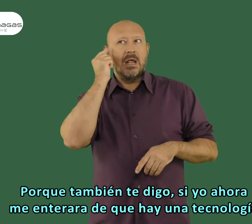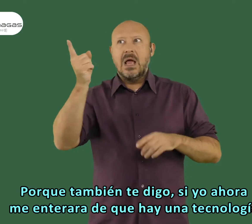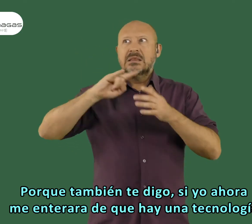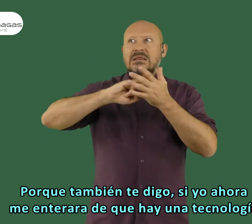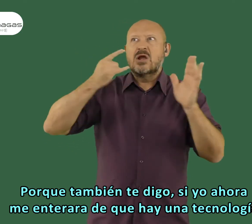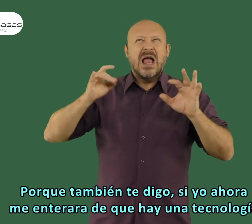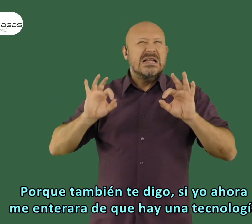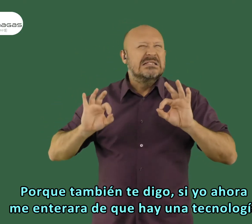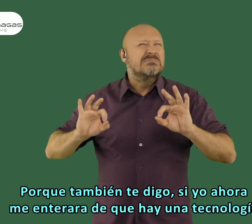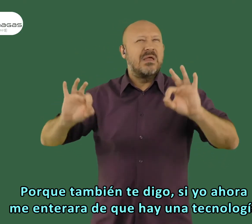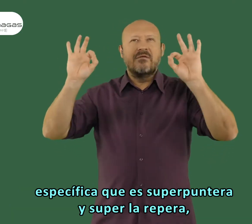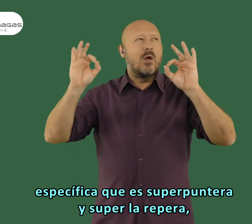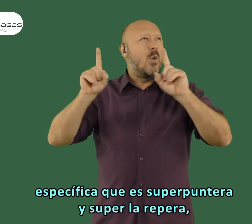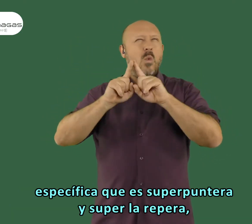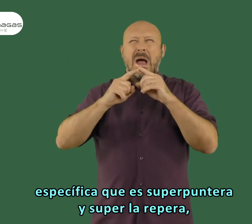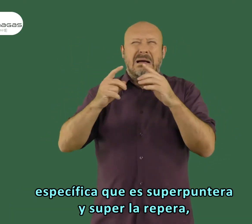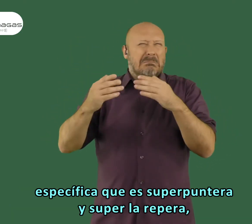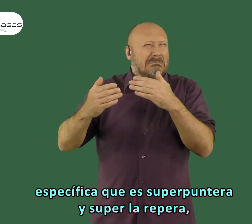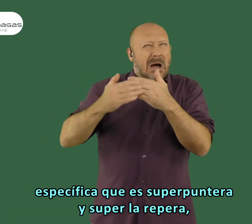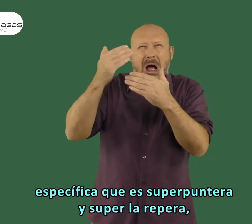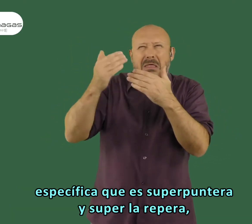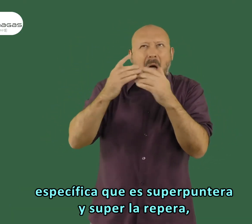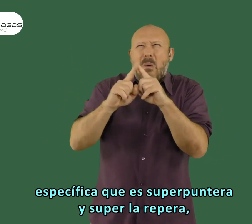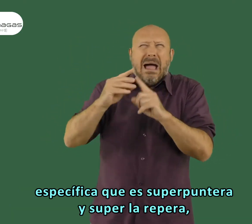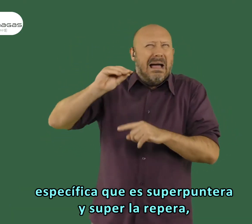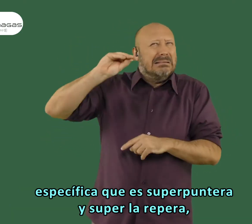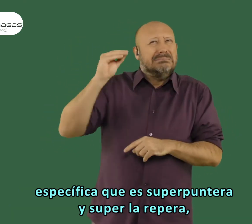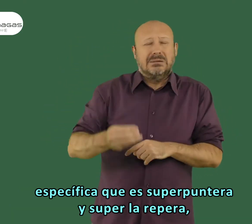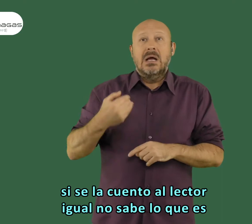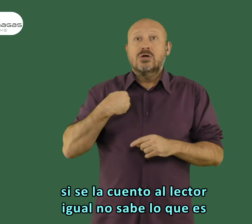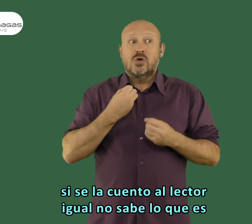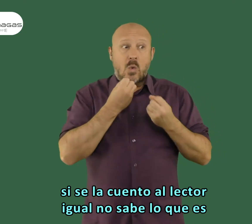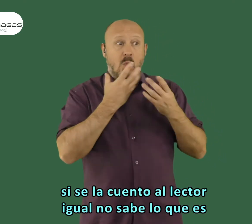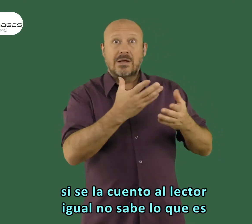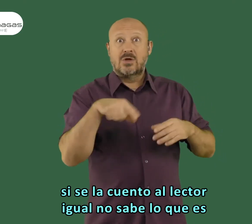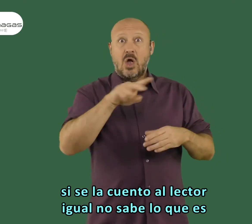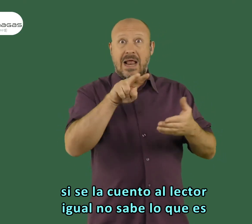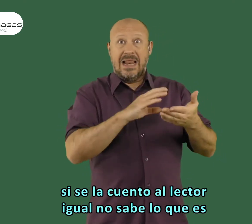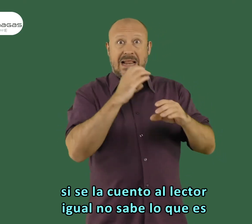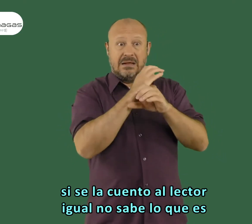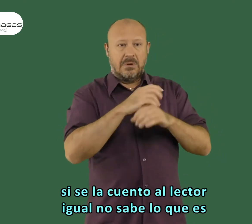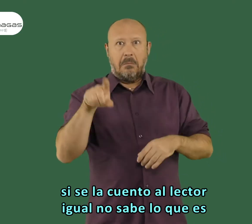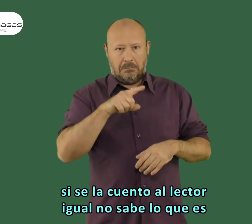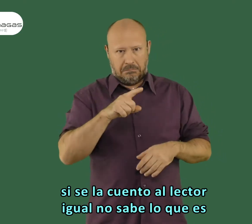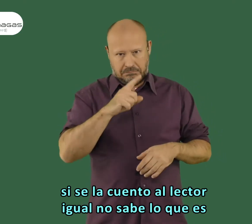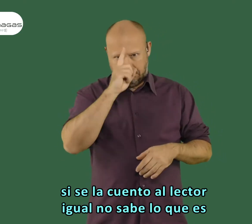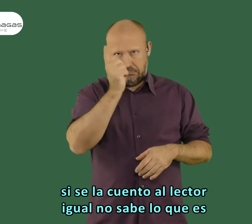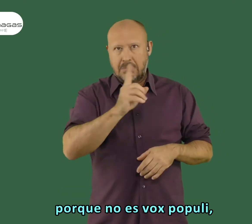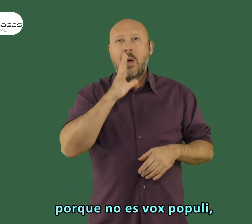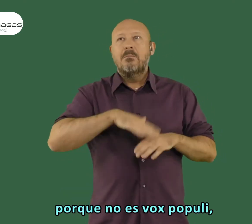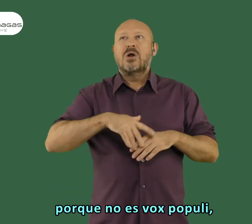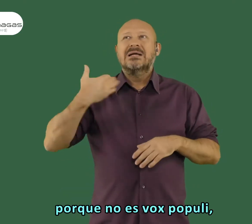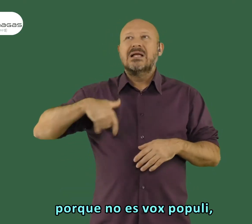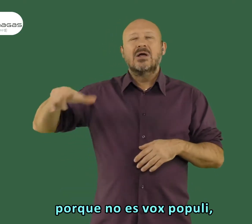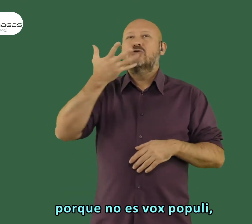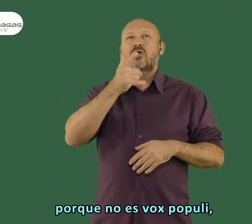si yo ahora me enterara de que hay una tecnología específica súper puntera y súper la repera, si se la cuento al lector, igual tampoco va a saber lo que es porque